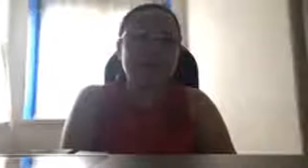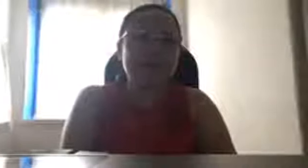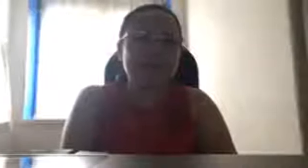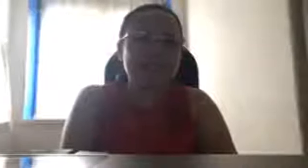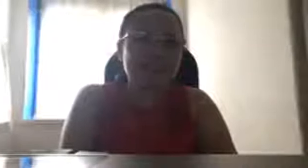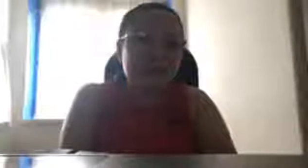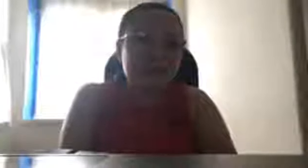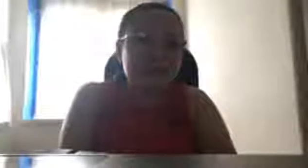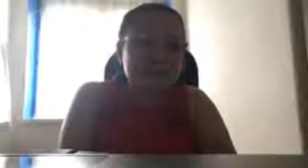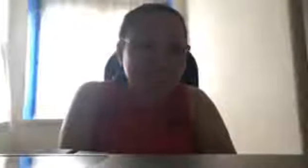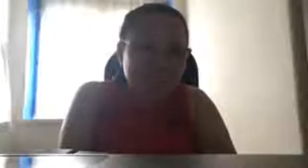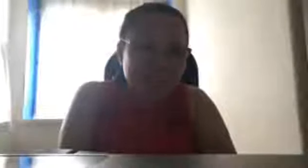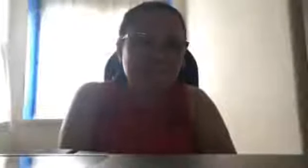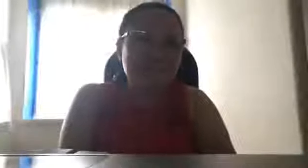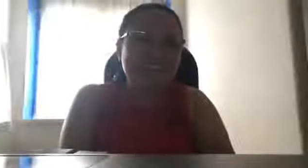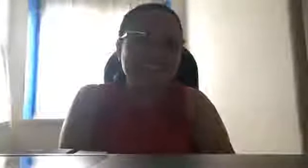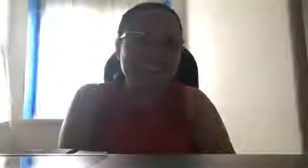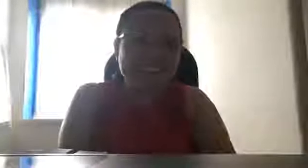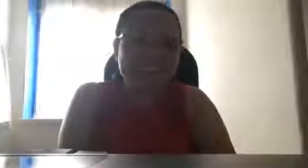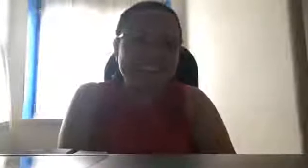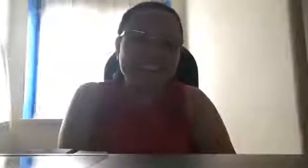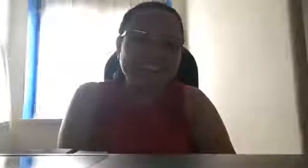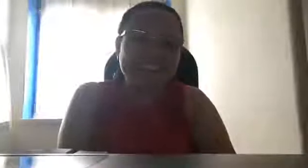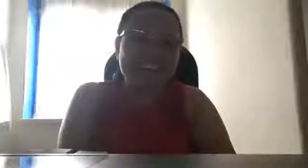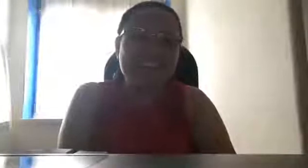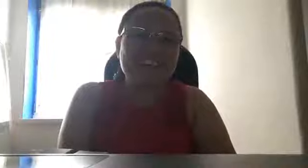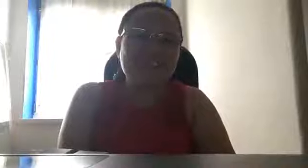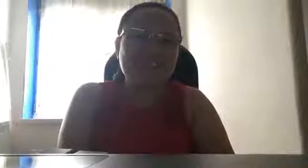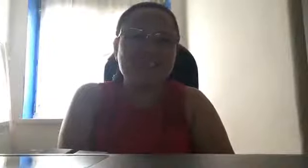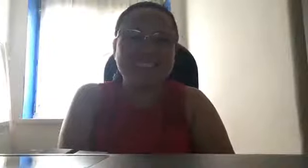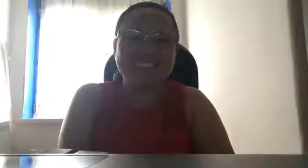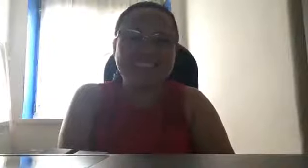and heart and crying moments.